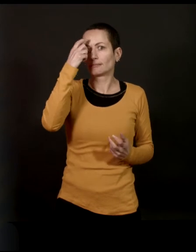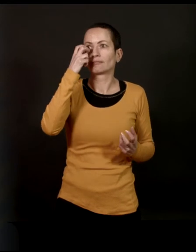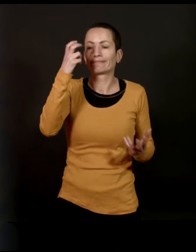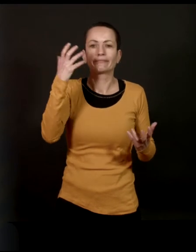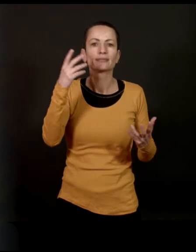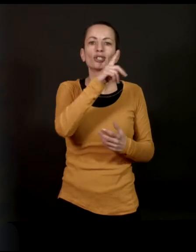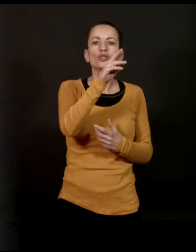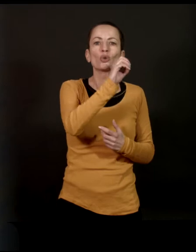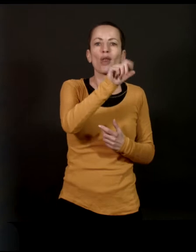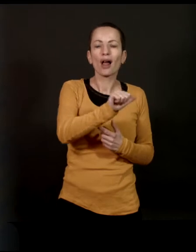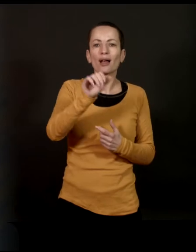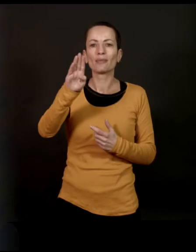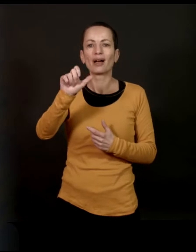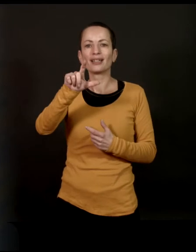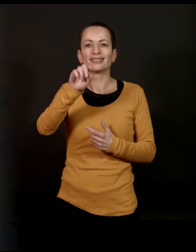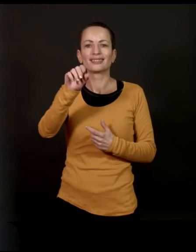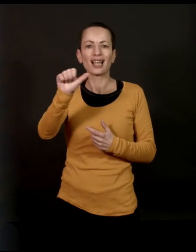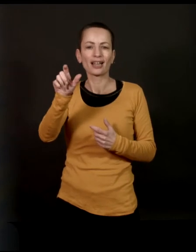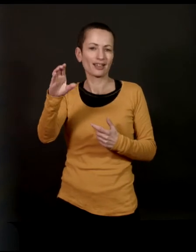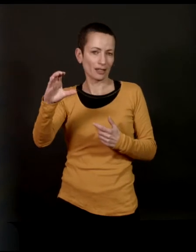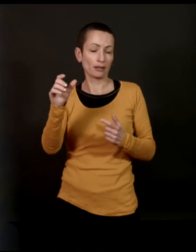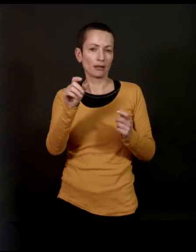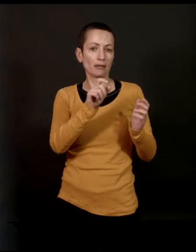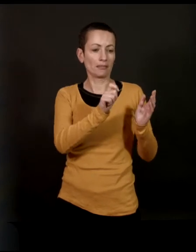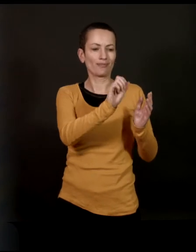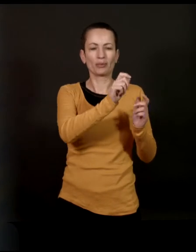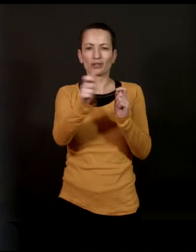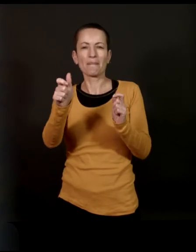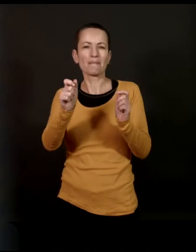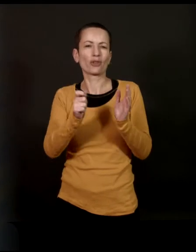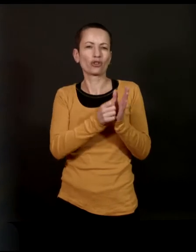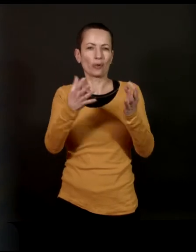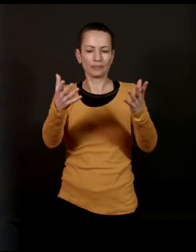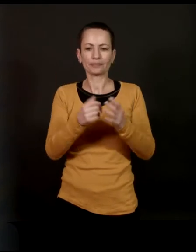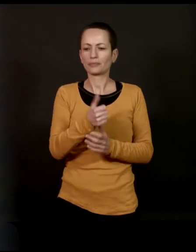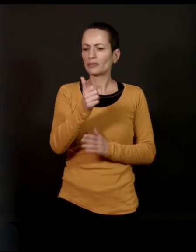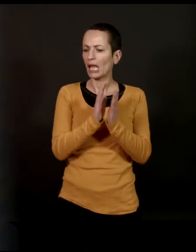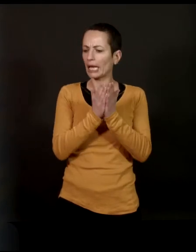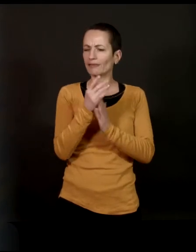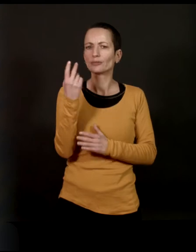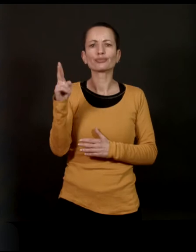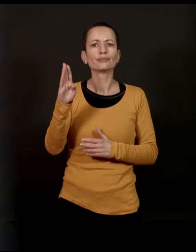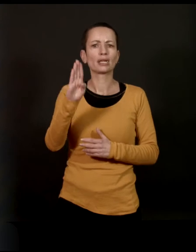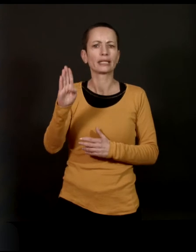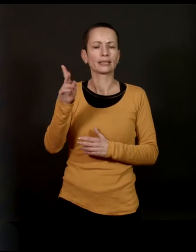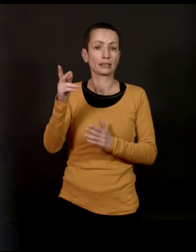fascinée entre Zola et Balzac, qui se succède dans le temps, il y un bouquin de Balzac